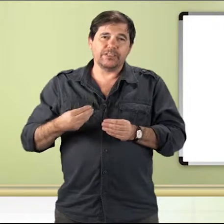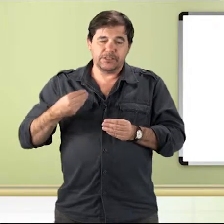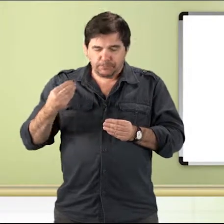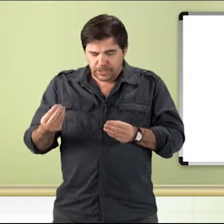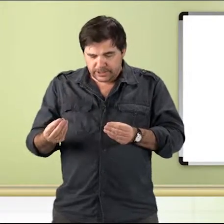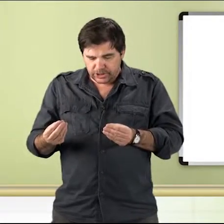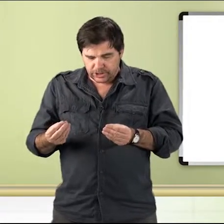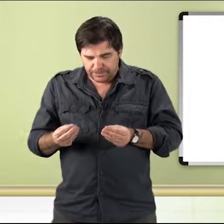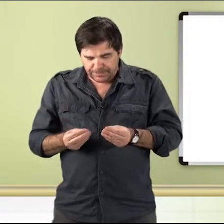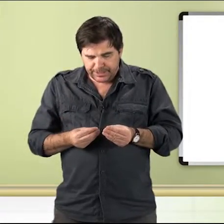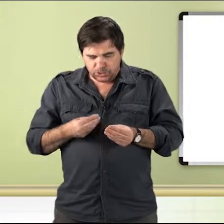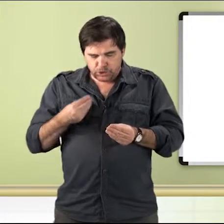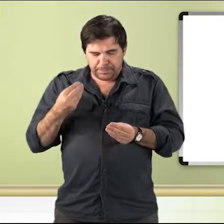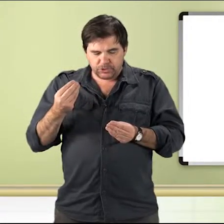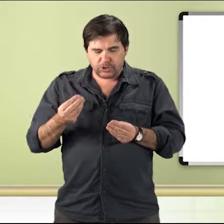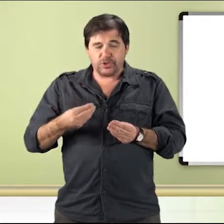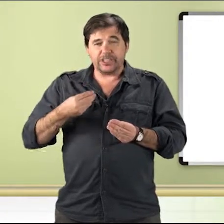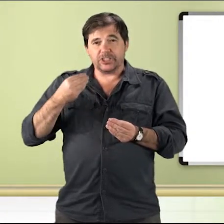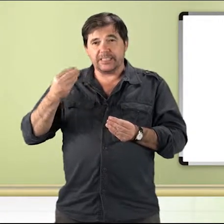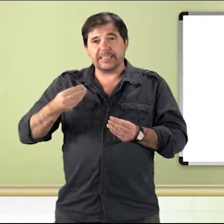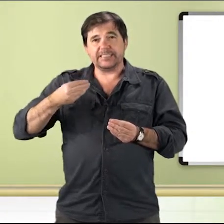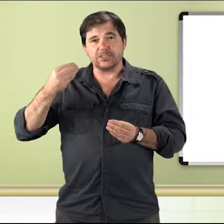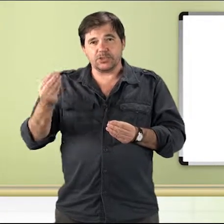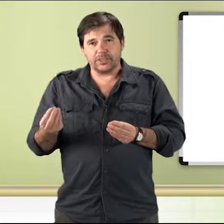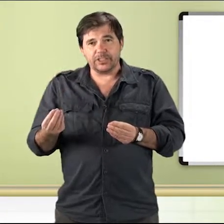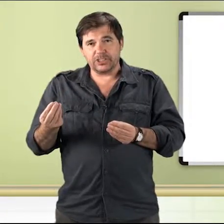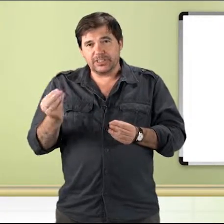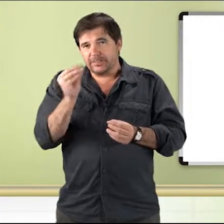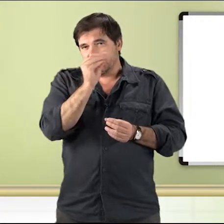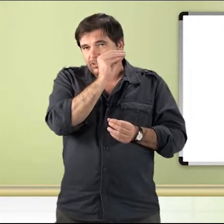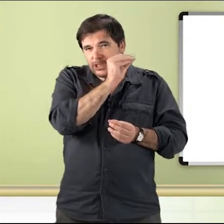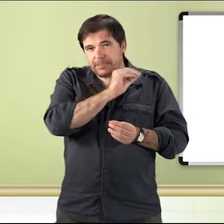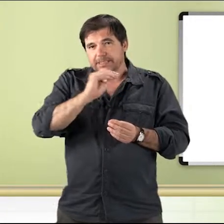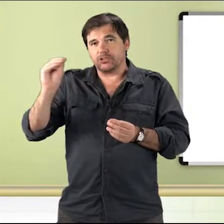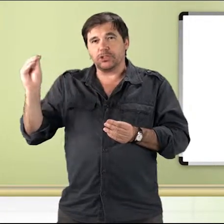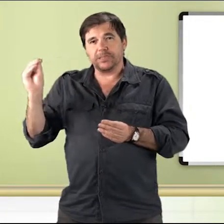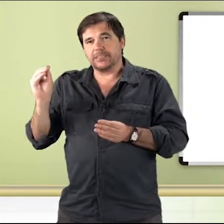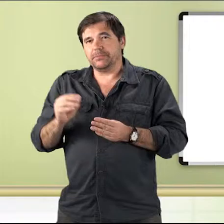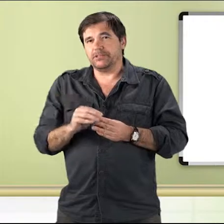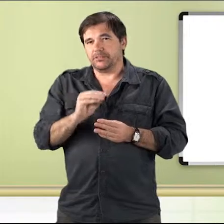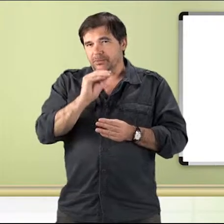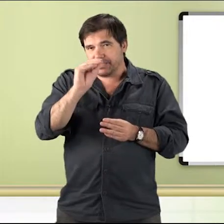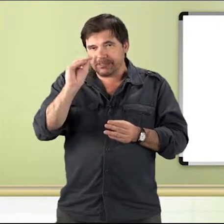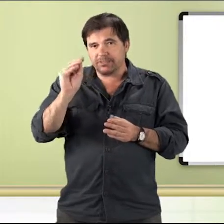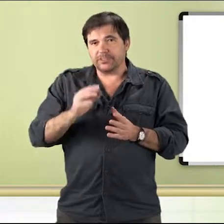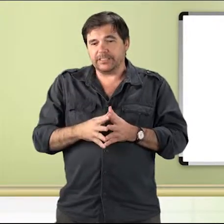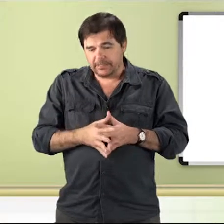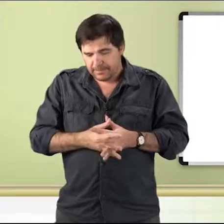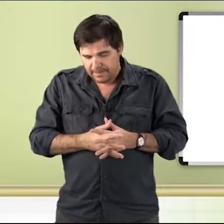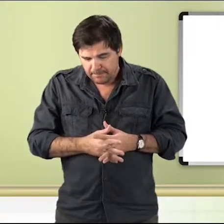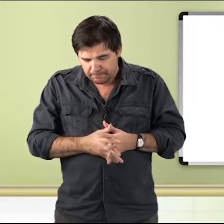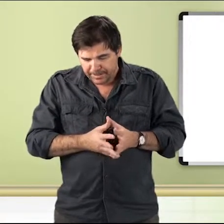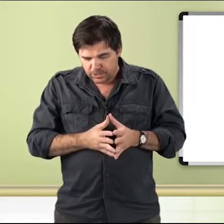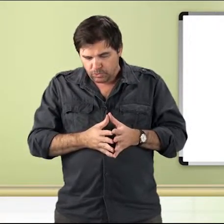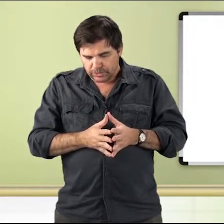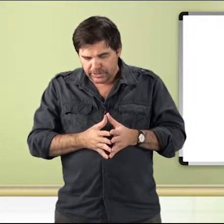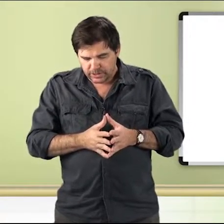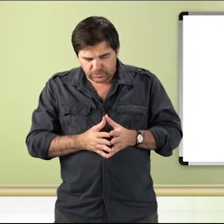as hipóteses de suspensões das sessões. Então, deixa passar isso despercebido, não. uma atençãozinha nesse contexto,